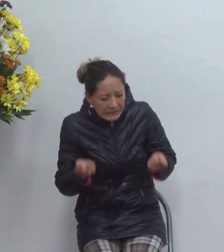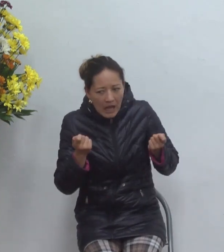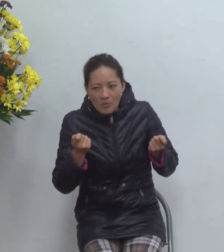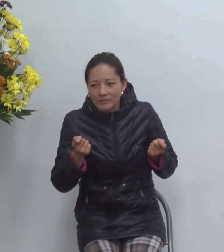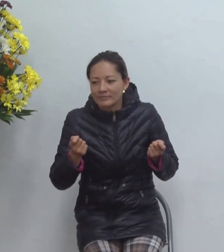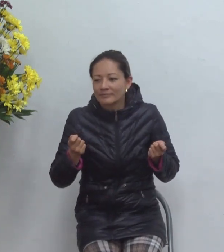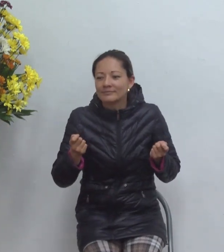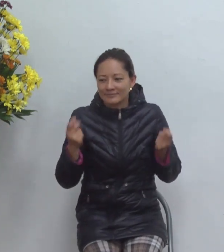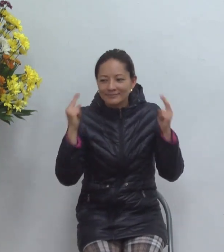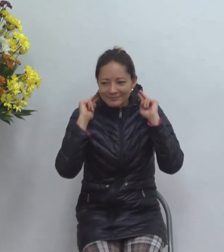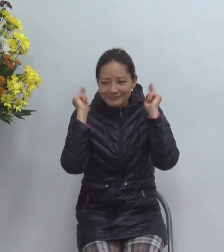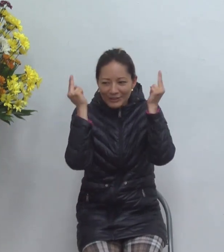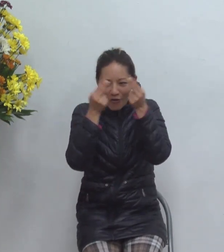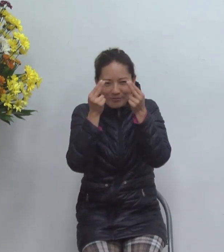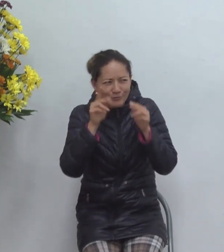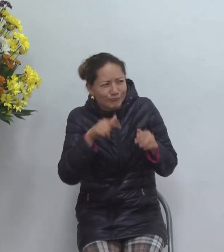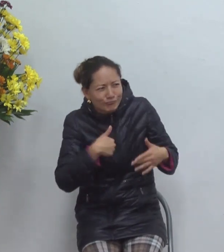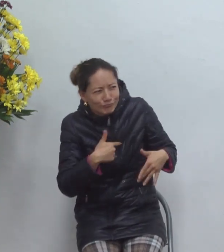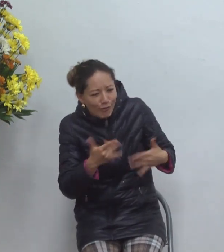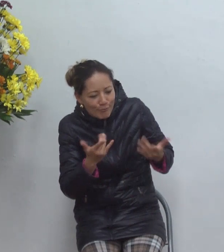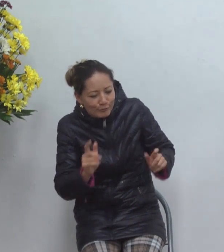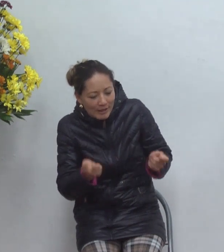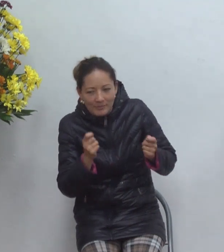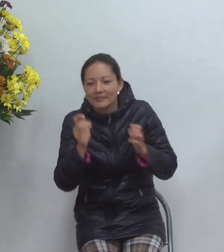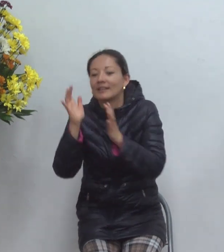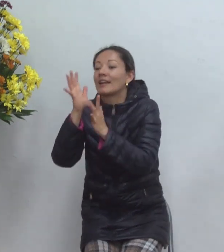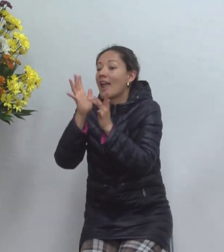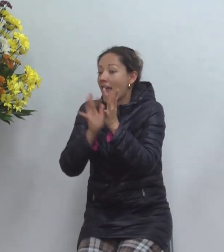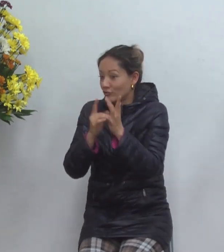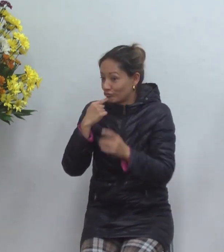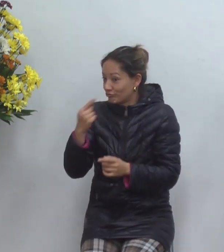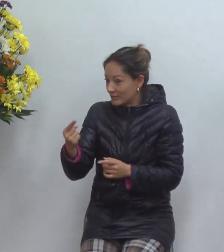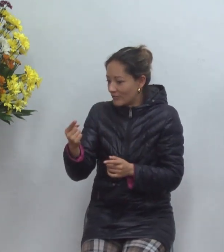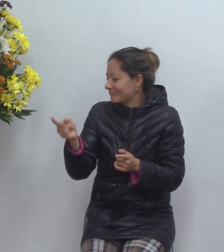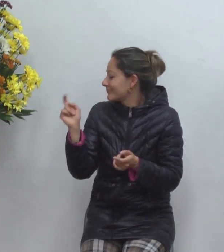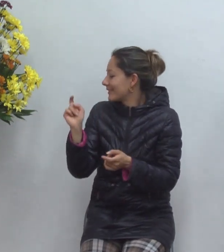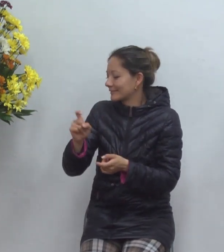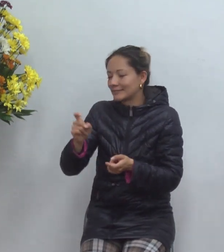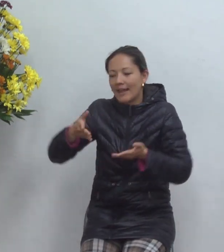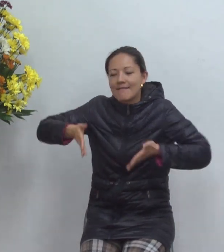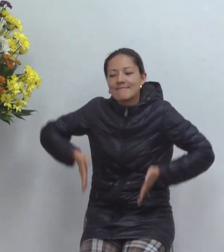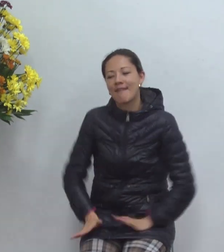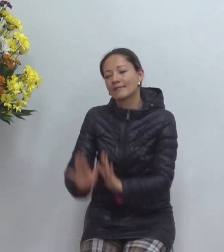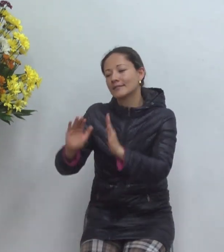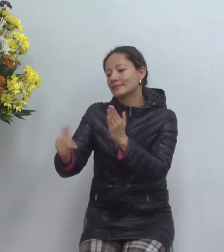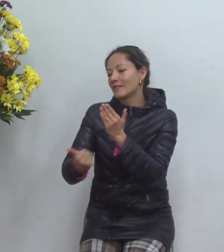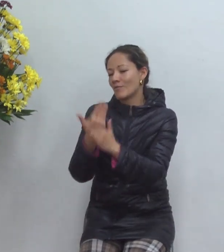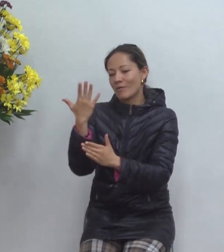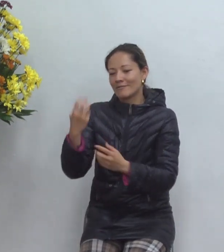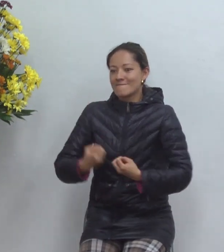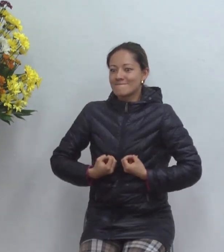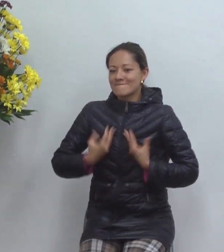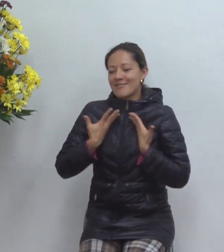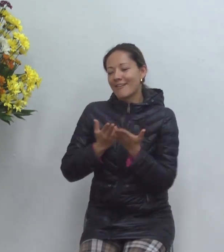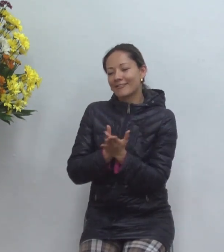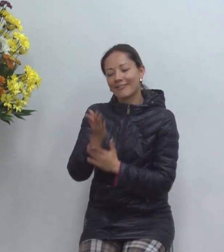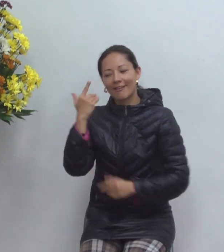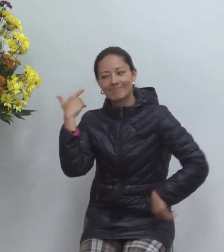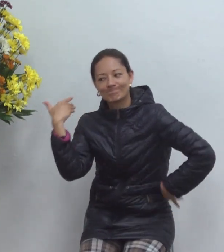puede condenar la iglesia lo que está haciendo es vengan es más creo que entre más pecador